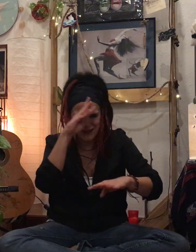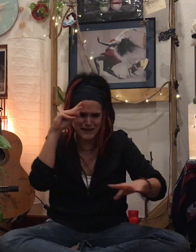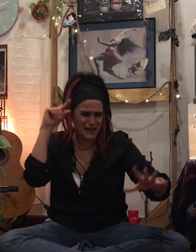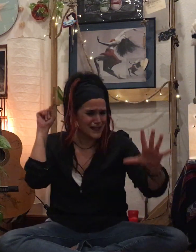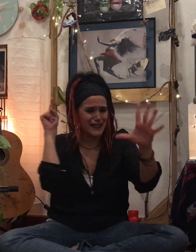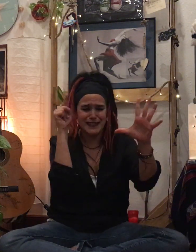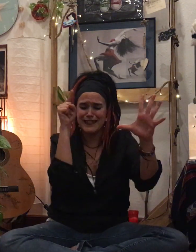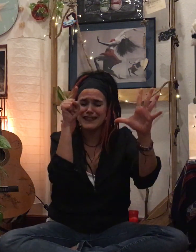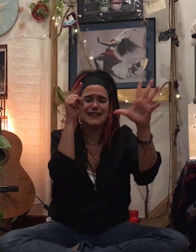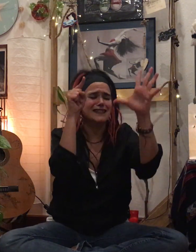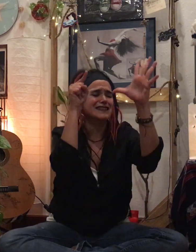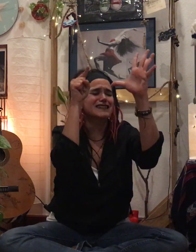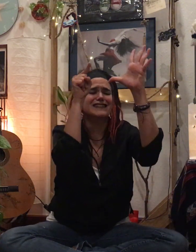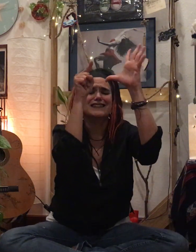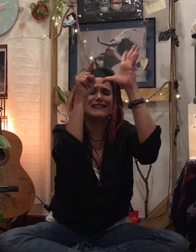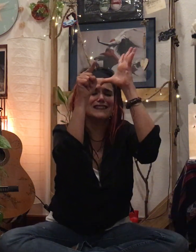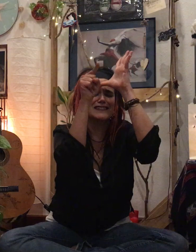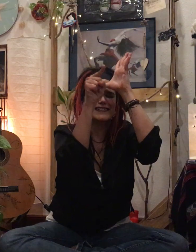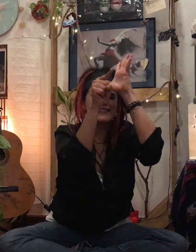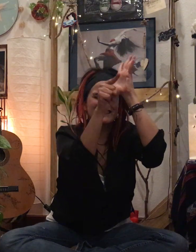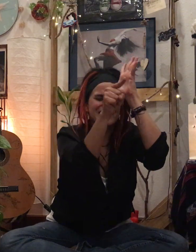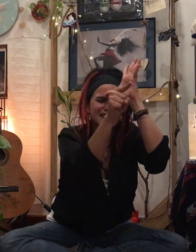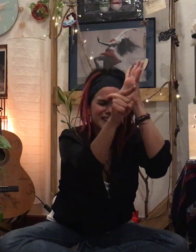olvidarte